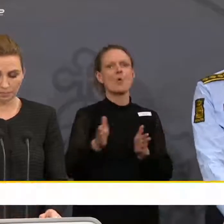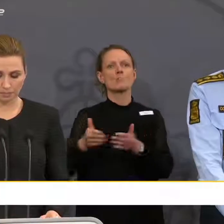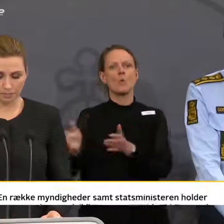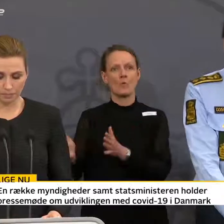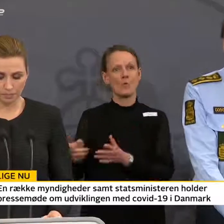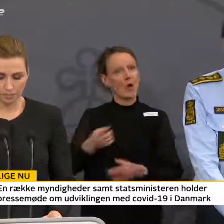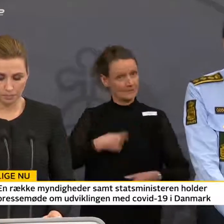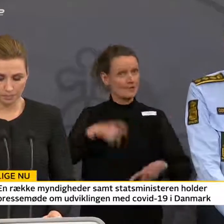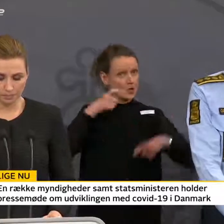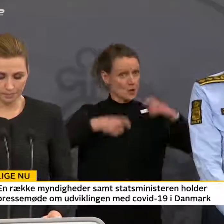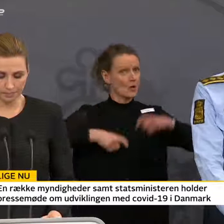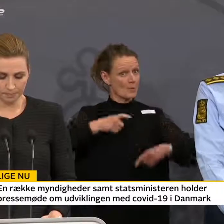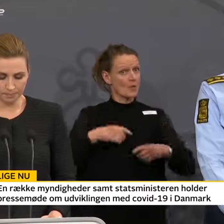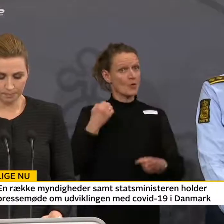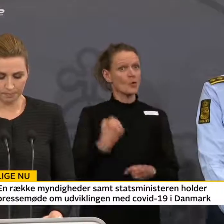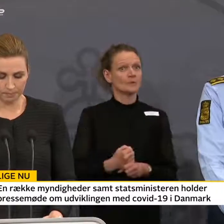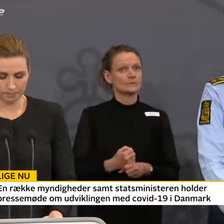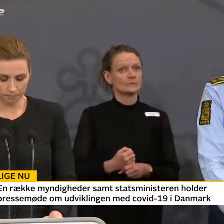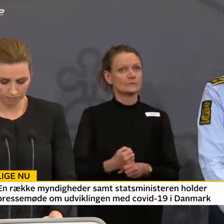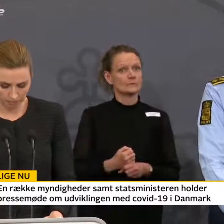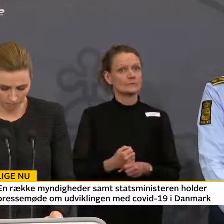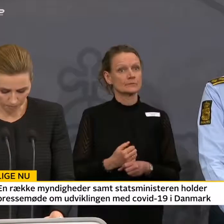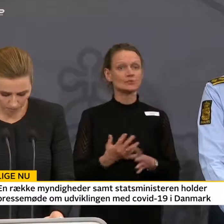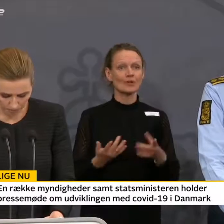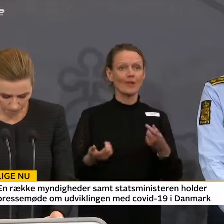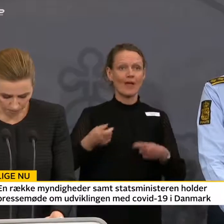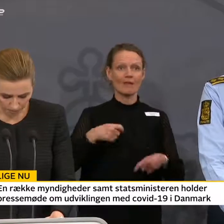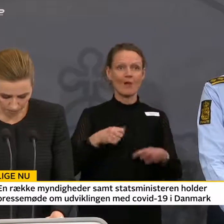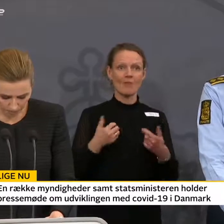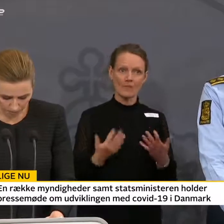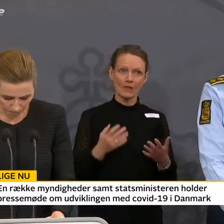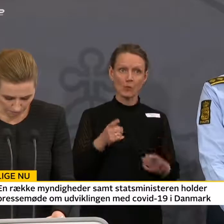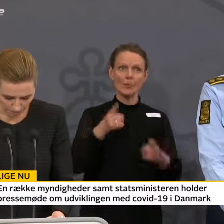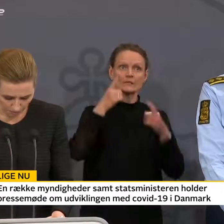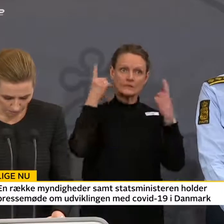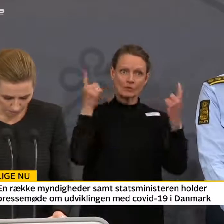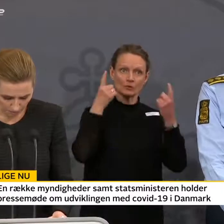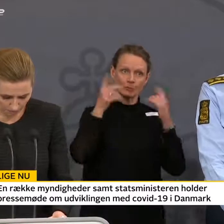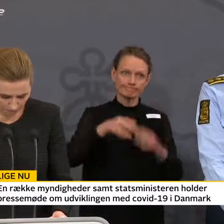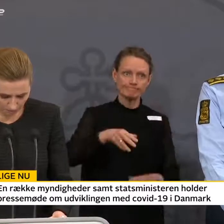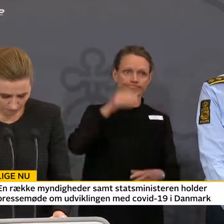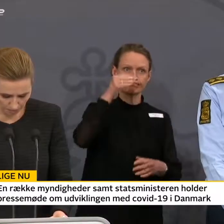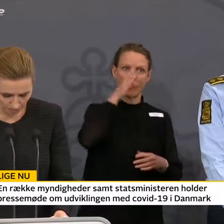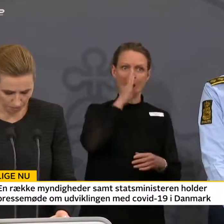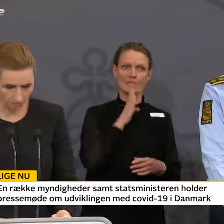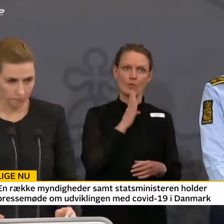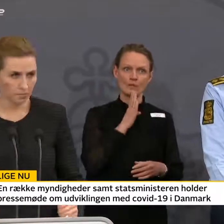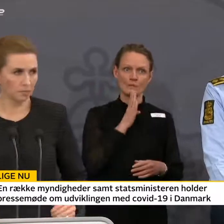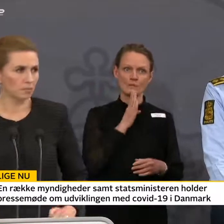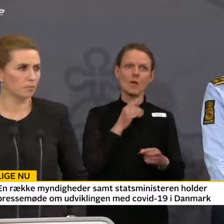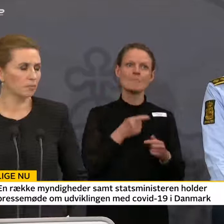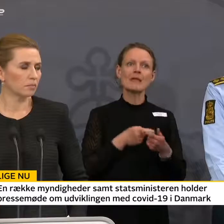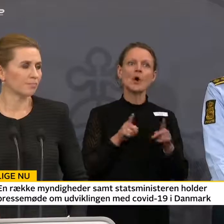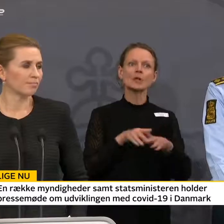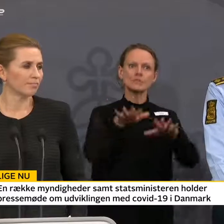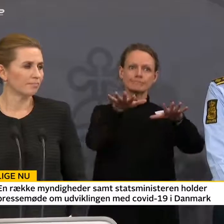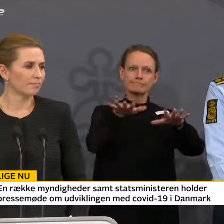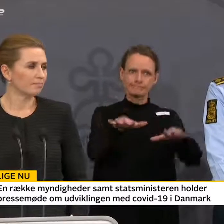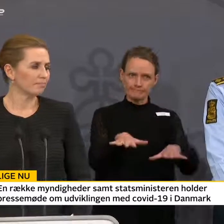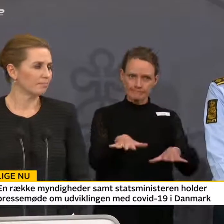Derfor handler det selvfølgelig om at tage den her situation alvorligt, men også om at tage det roligt.